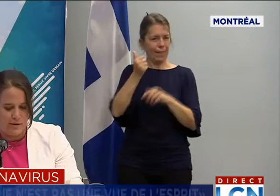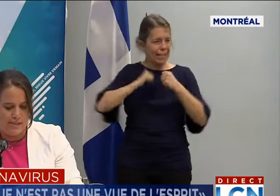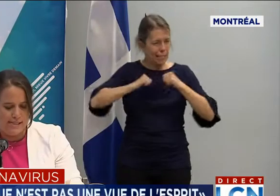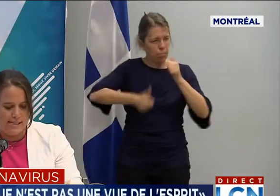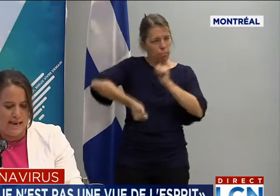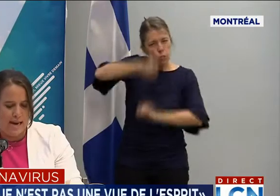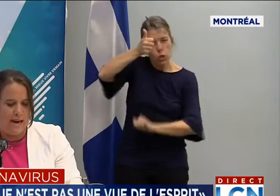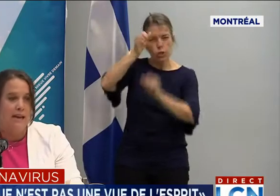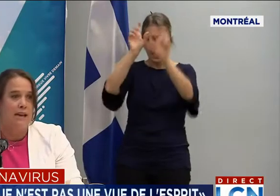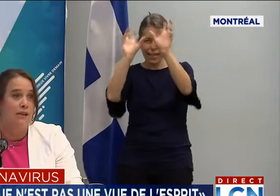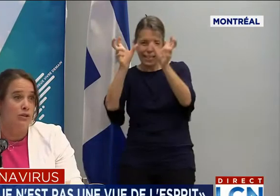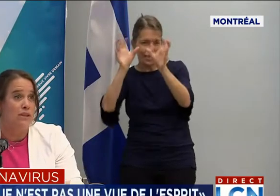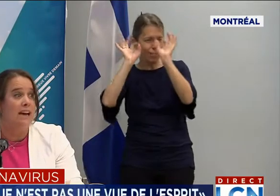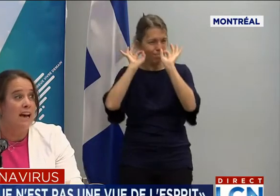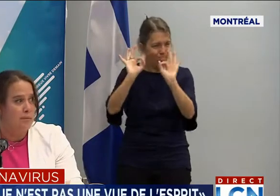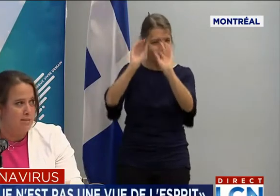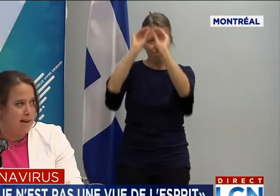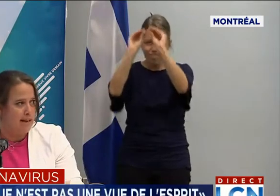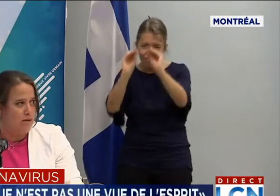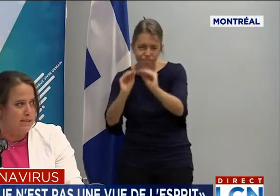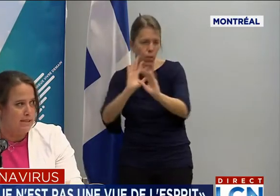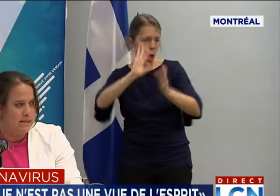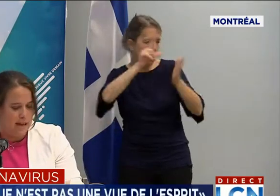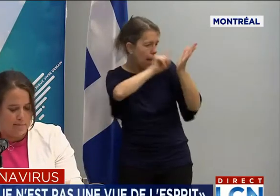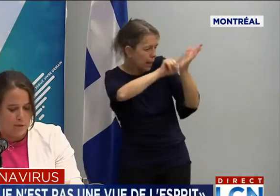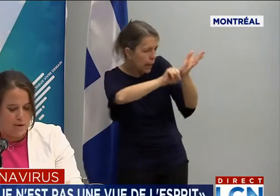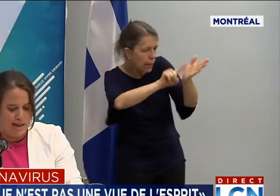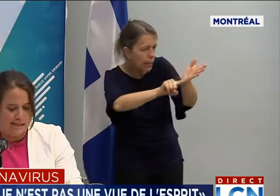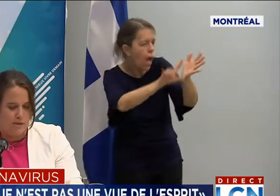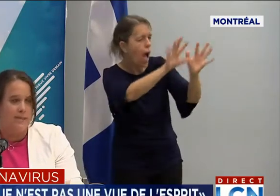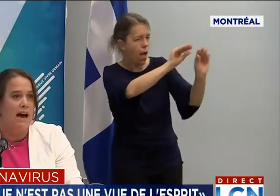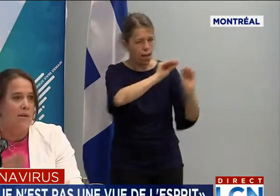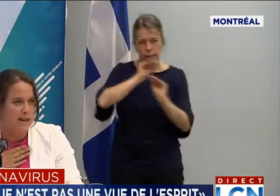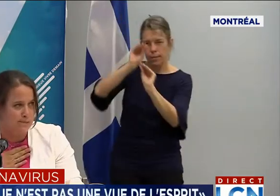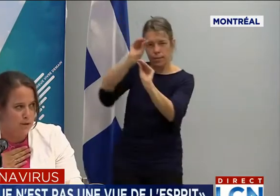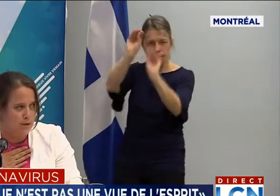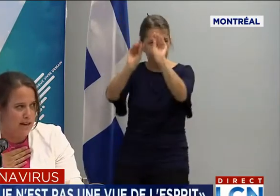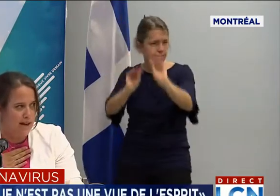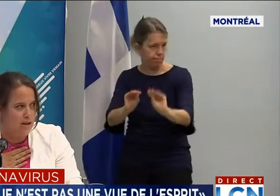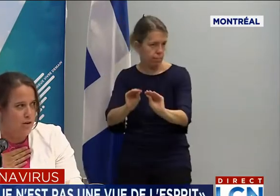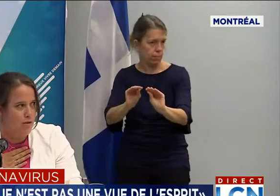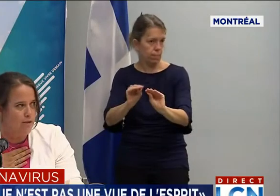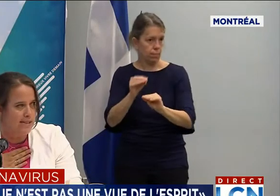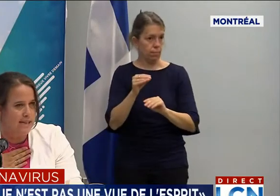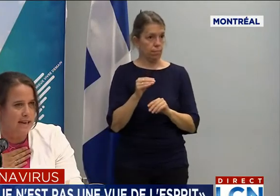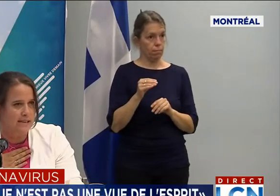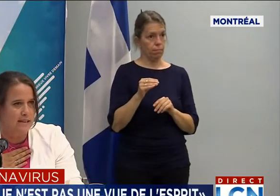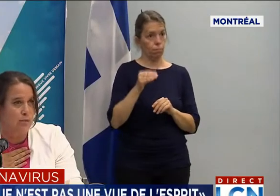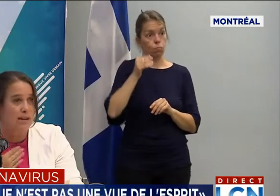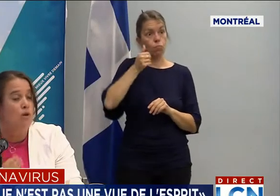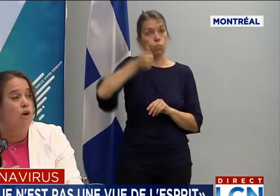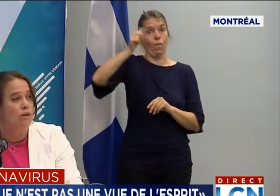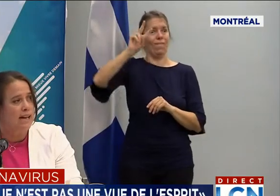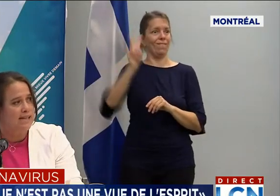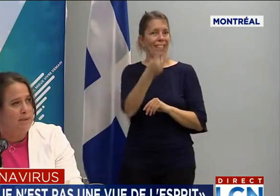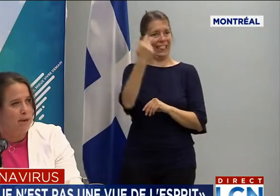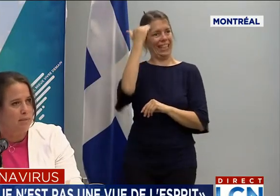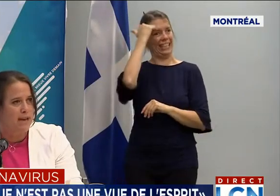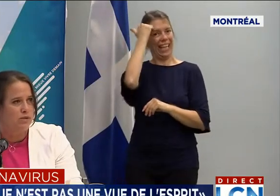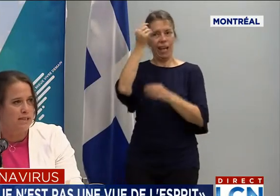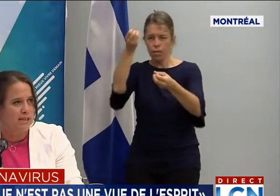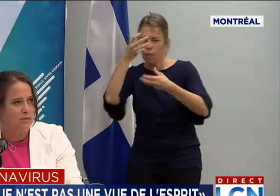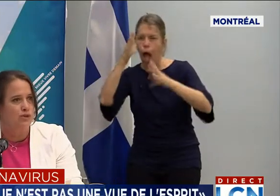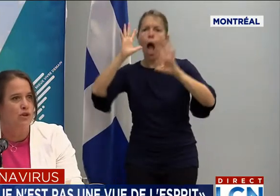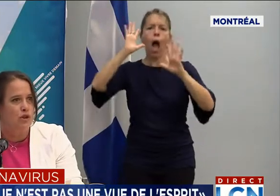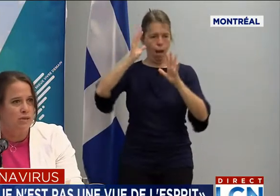'informations initiales et de donner rapidement les consignes à la population. ne remplace pas le travail que l'on fait ici à la santé publique. Au contraire, ça